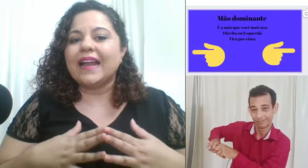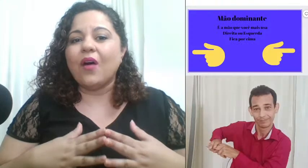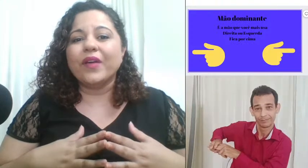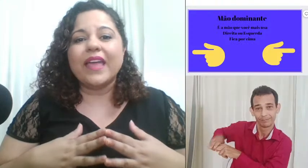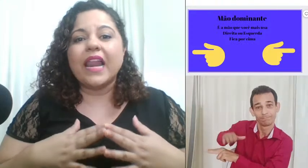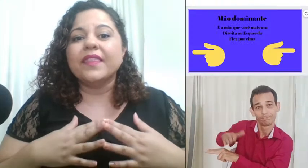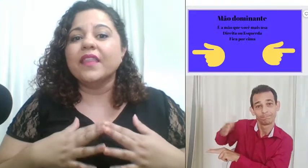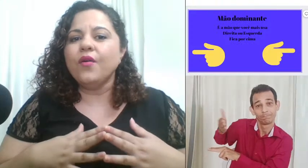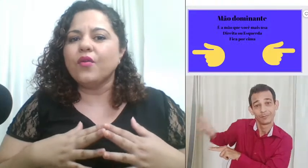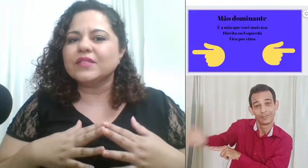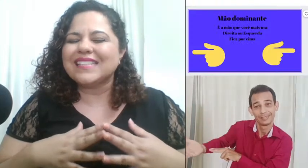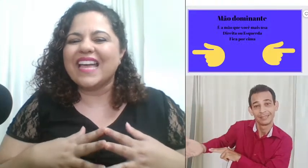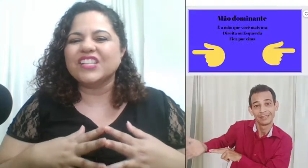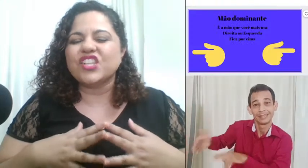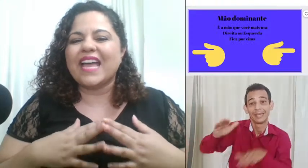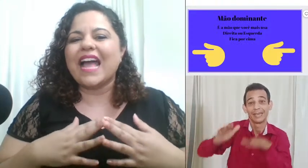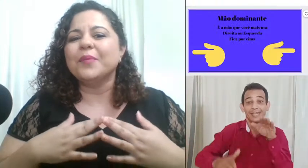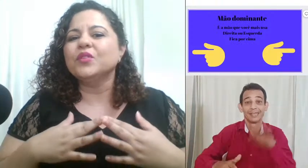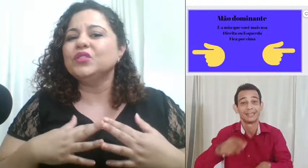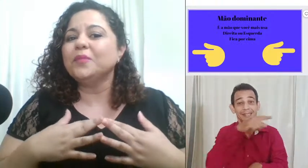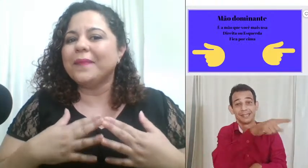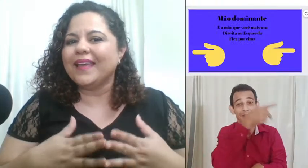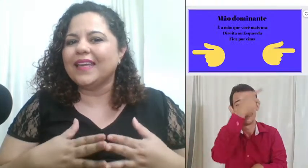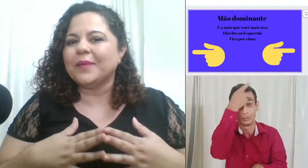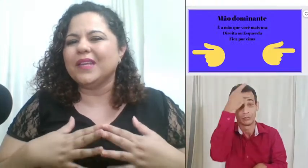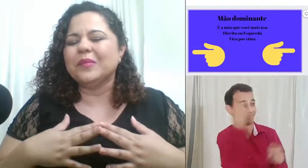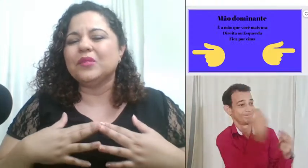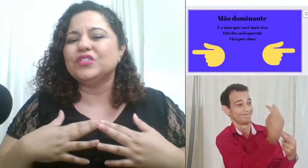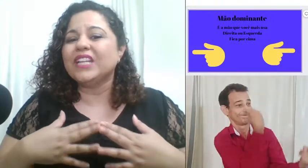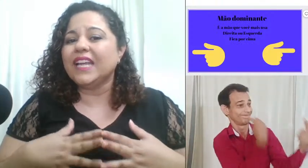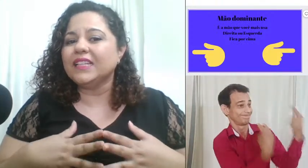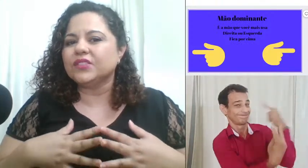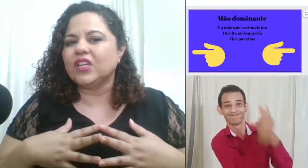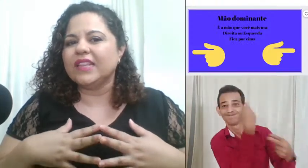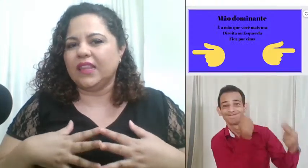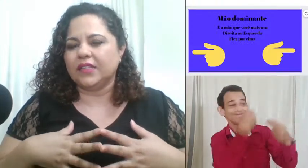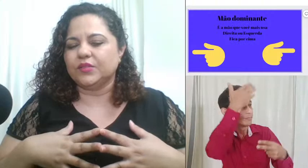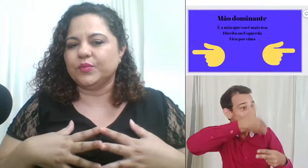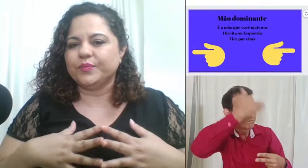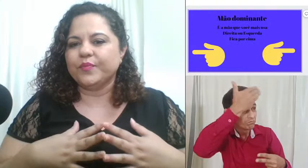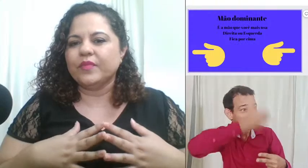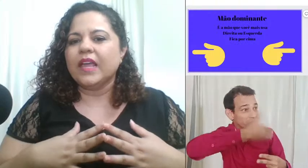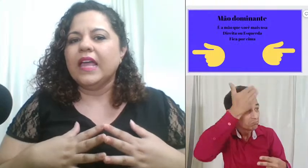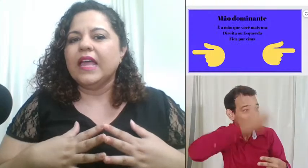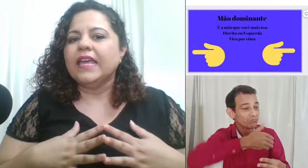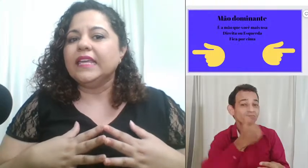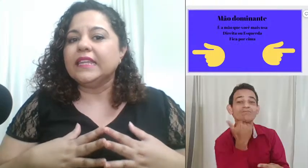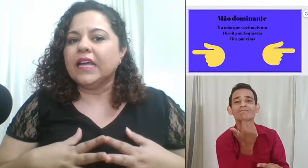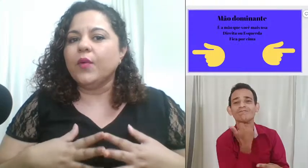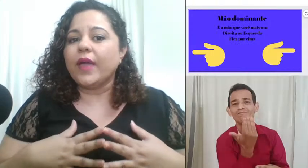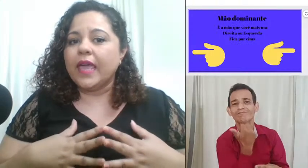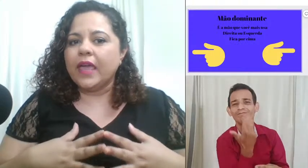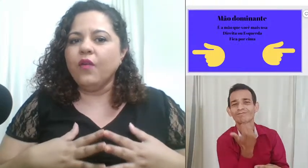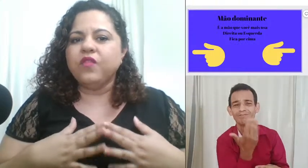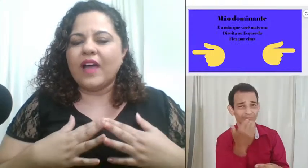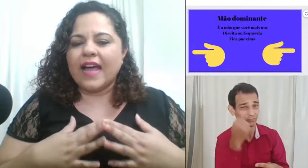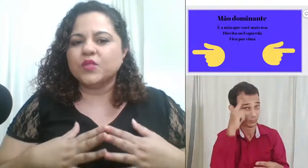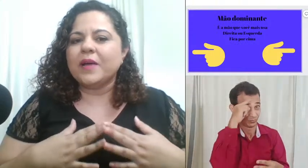algo e ela não consegue enxergar muito bem a minha mão direita soletrando então eu faço uma